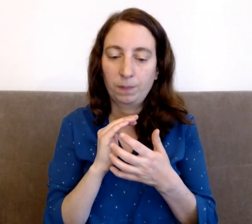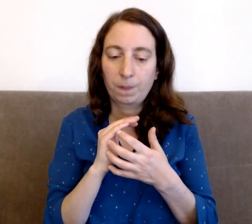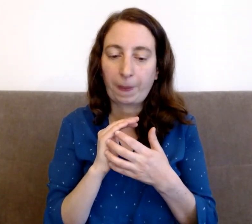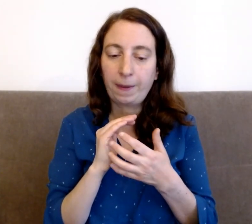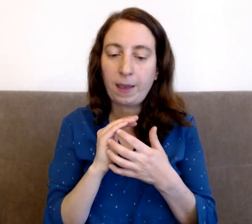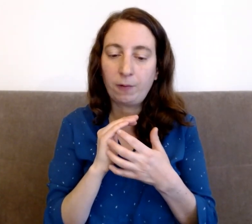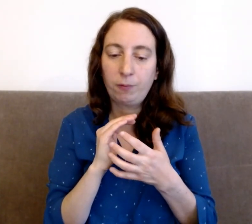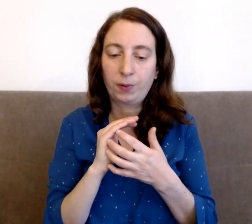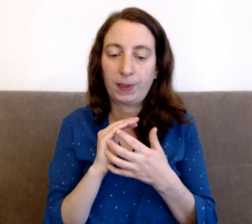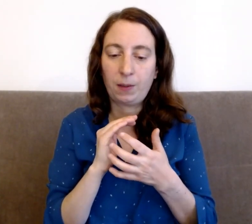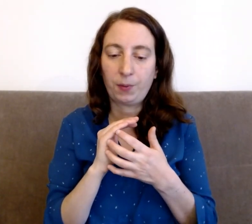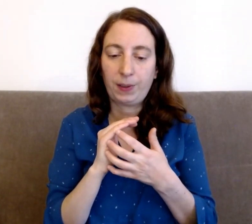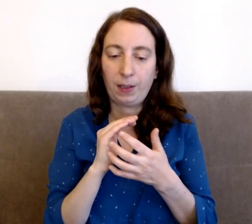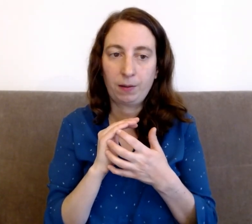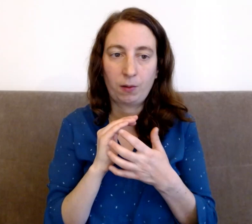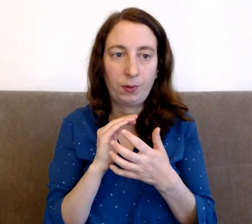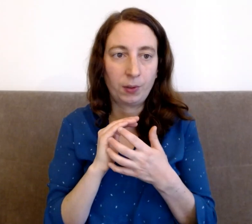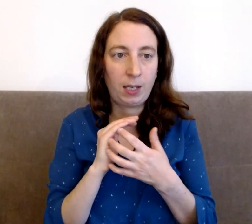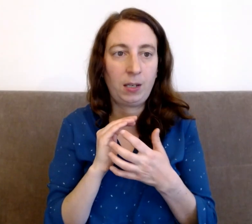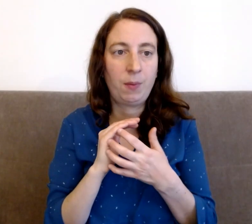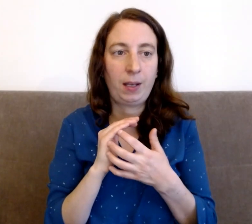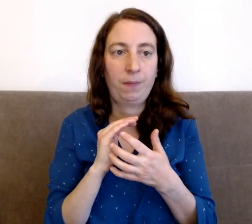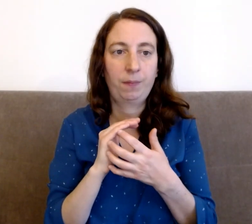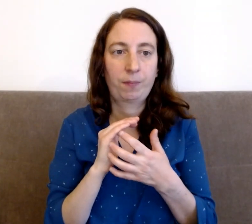Qui êtes-vous sans cette pensée quand vous en êtes libéré ?